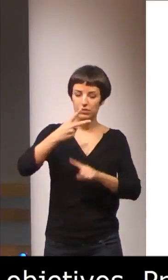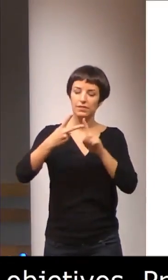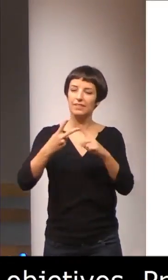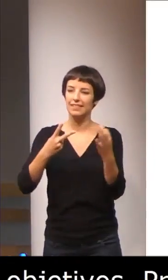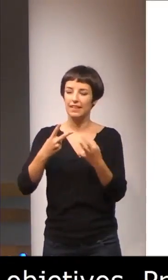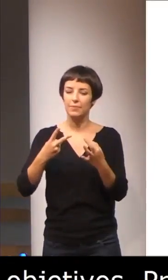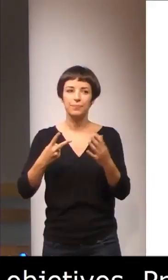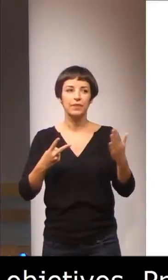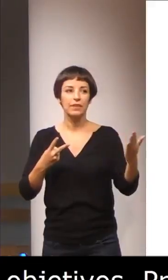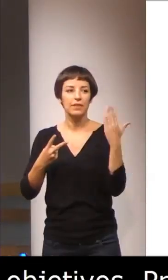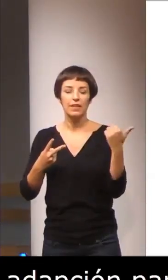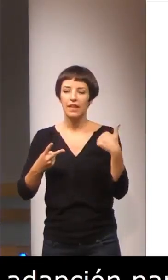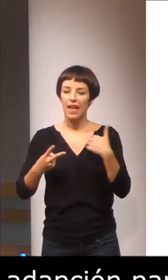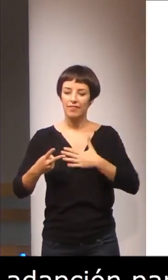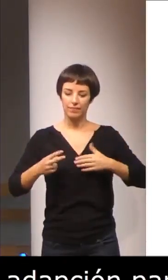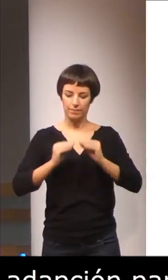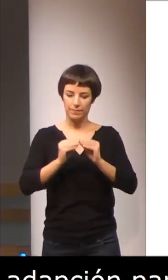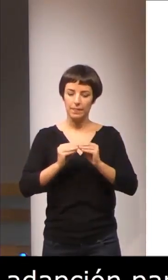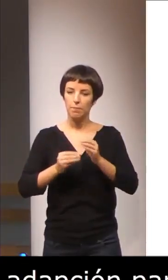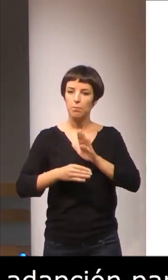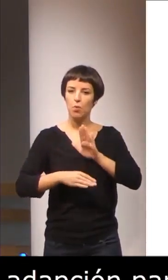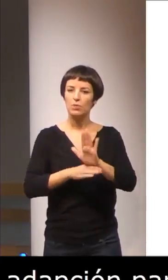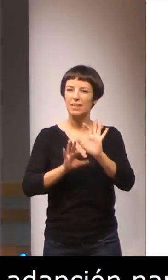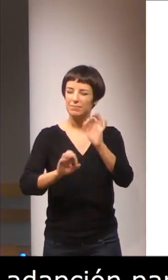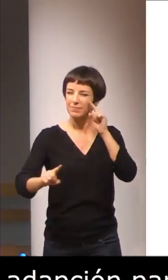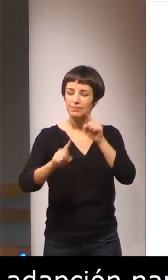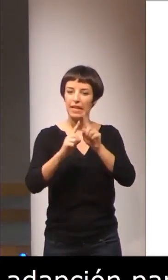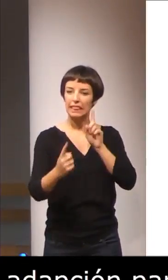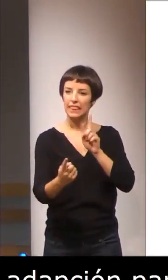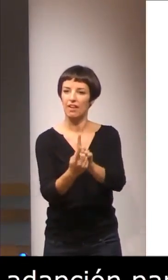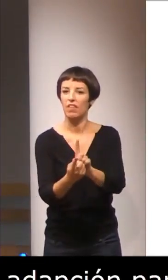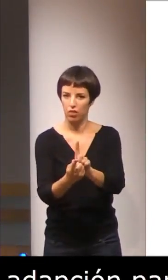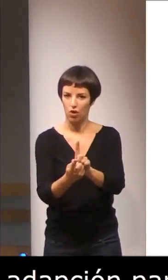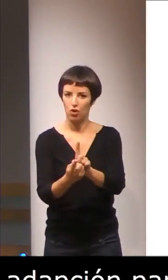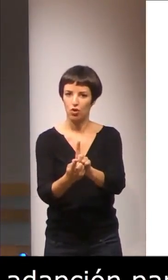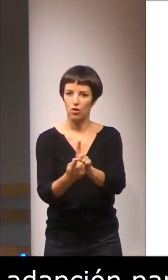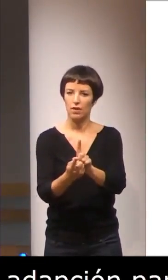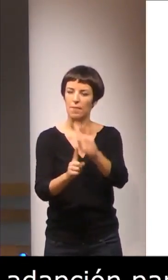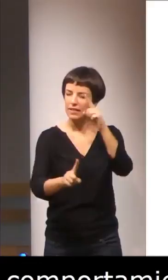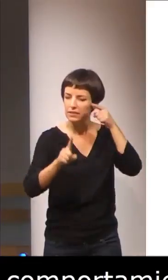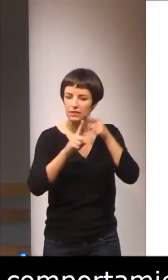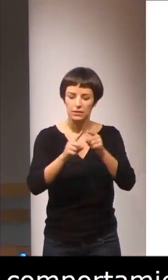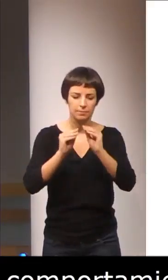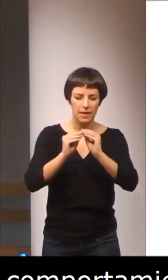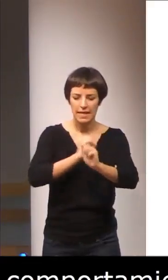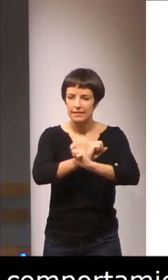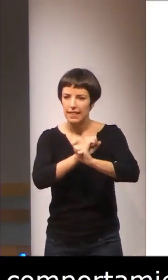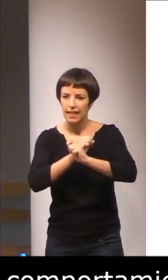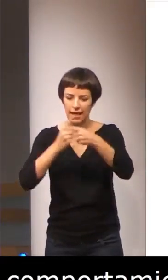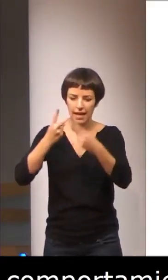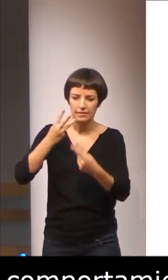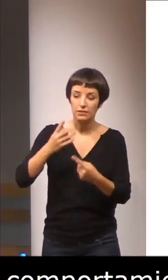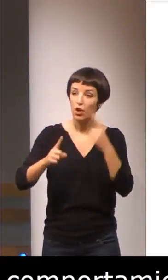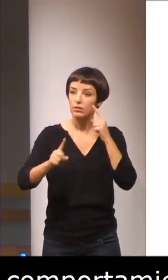elaborar una propuesta de intervención centrada en la elaboración de estrategias para la